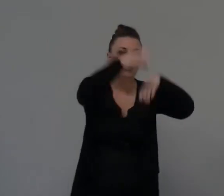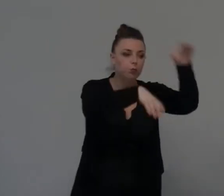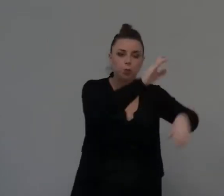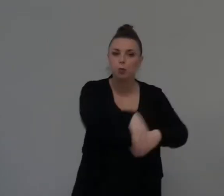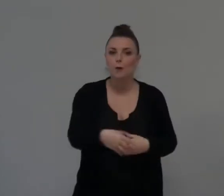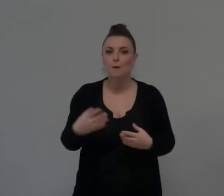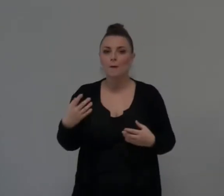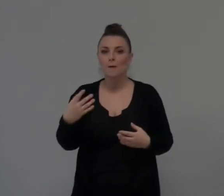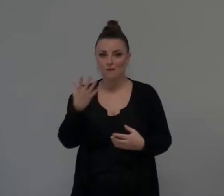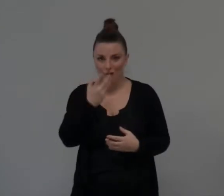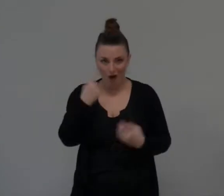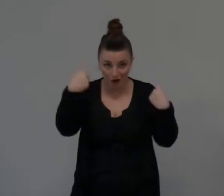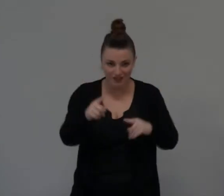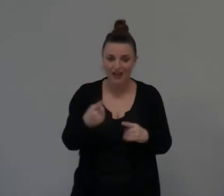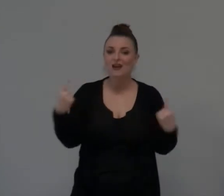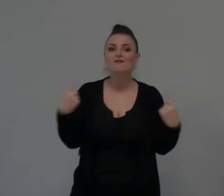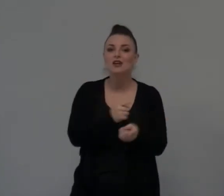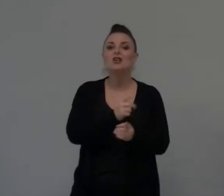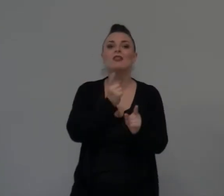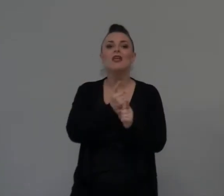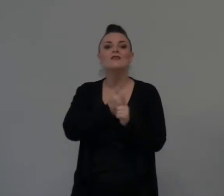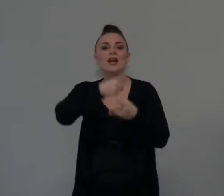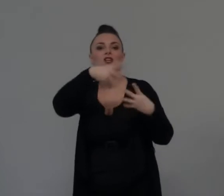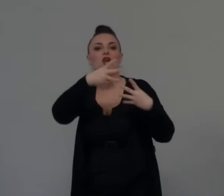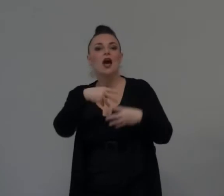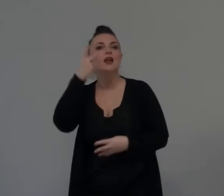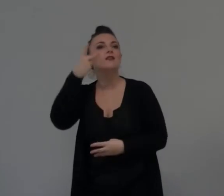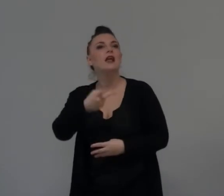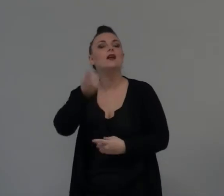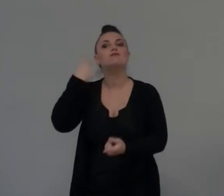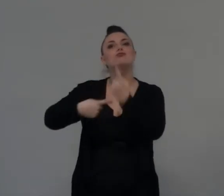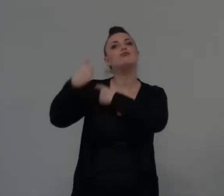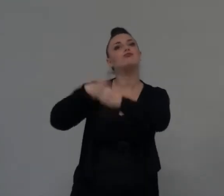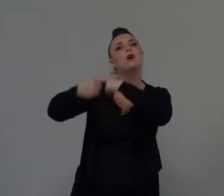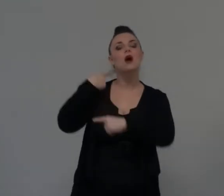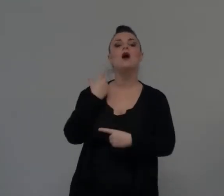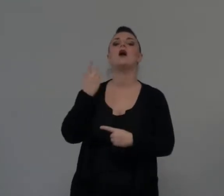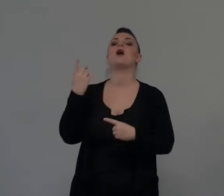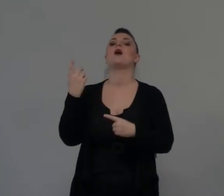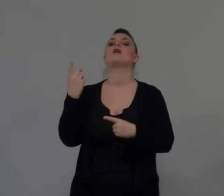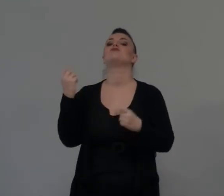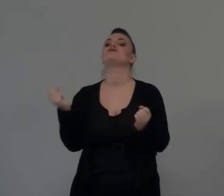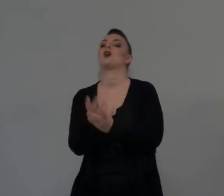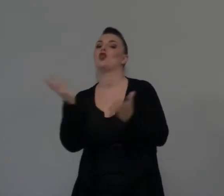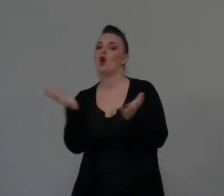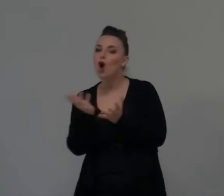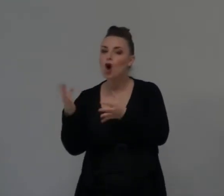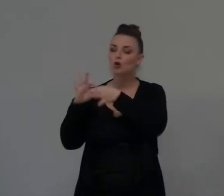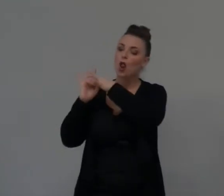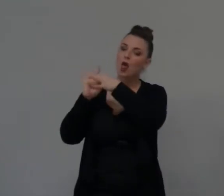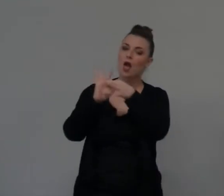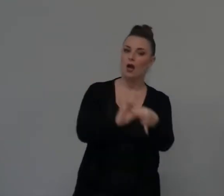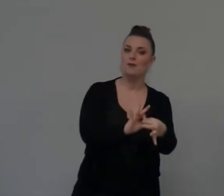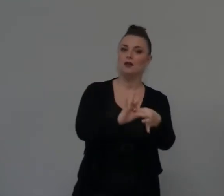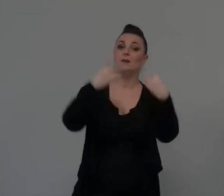visibile dove tu intervieni, dove Dio interviene direttamente Il miracolo diretto, la mano